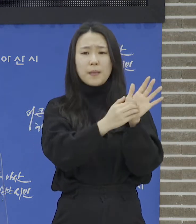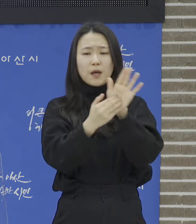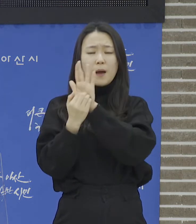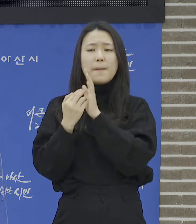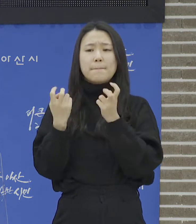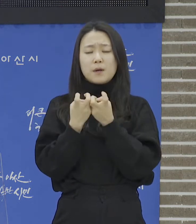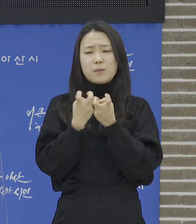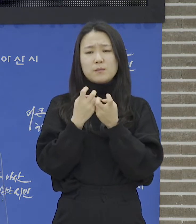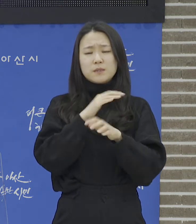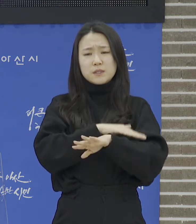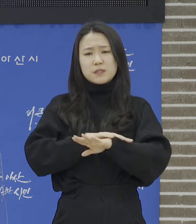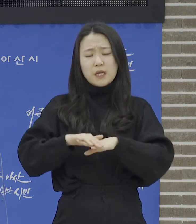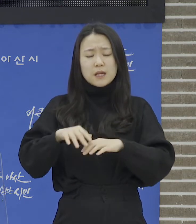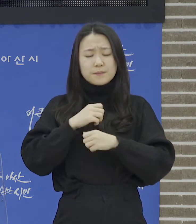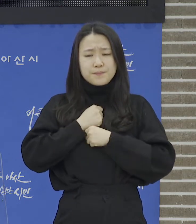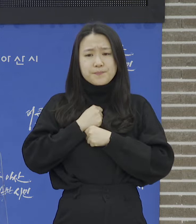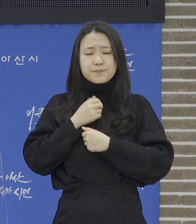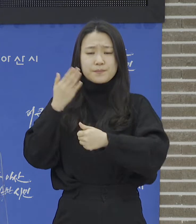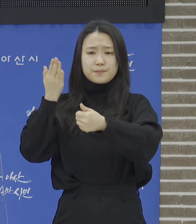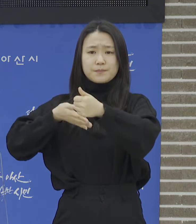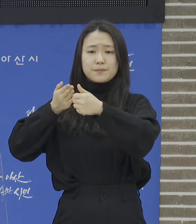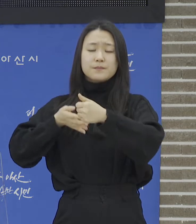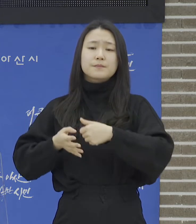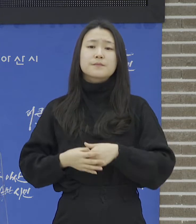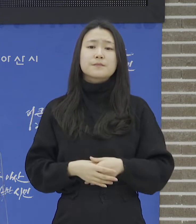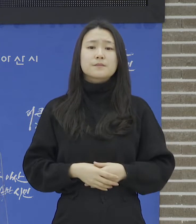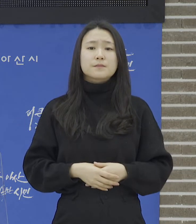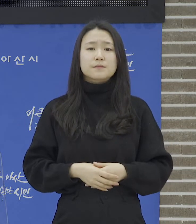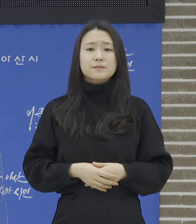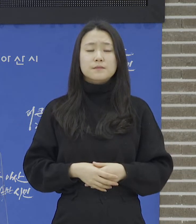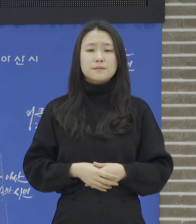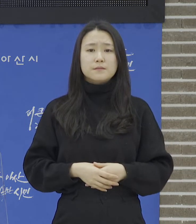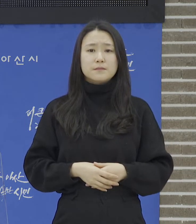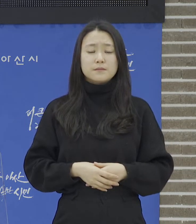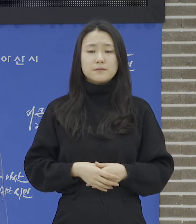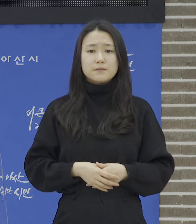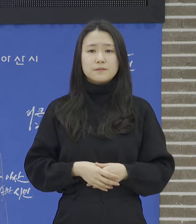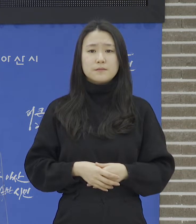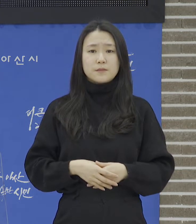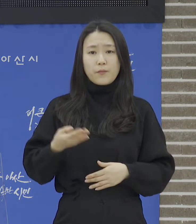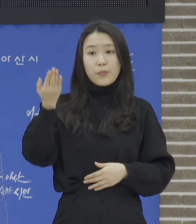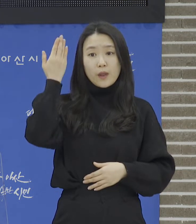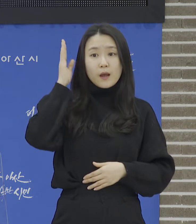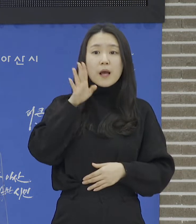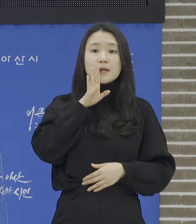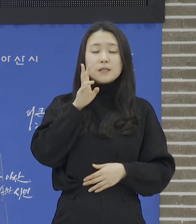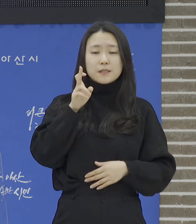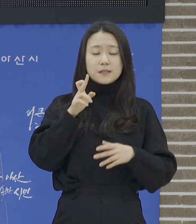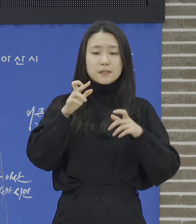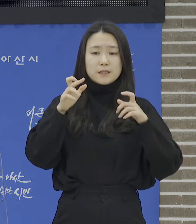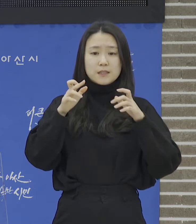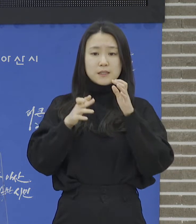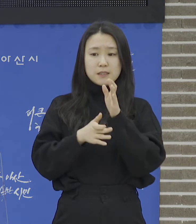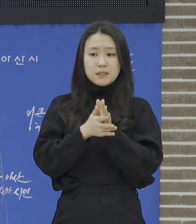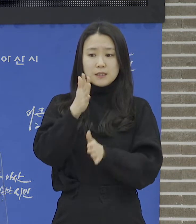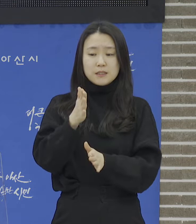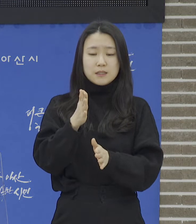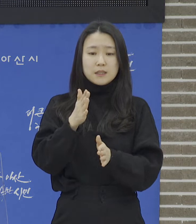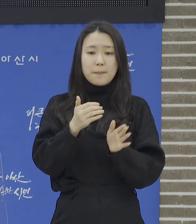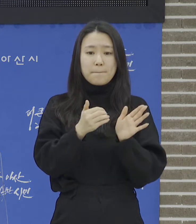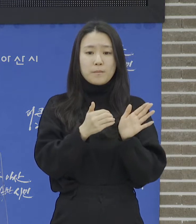예방접종을 다시 한번 항보드립니다. 최근 우리 지역의 확진 사례를 보면